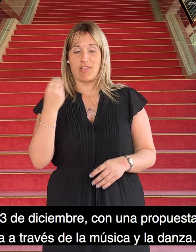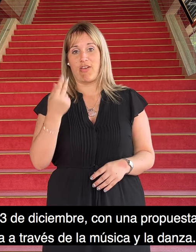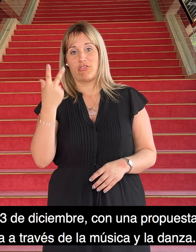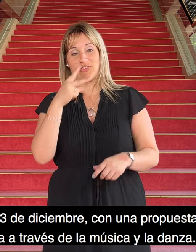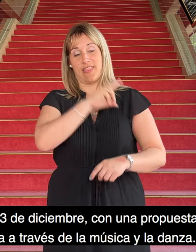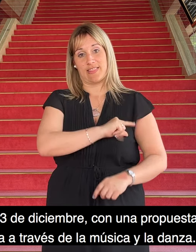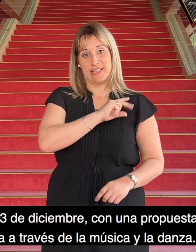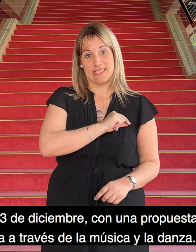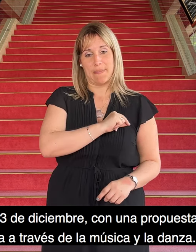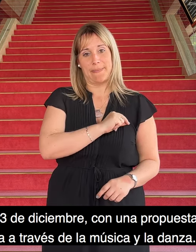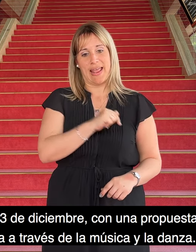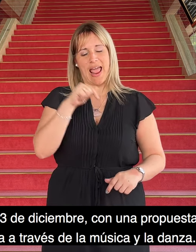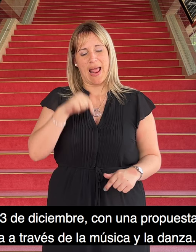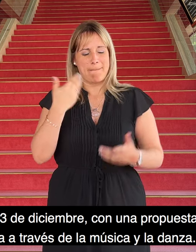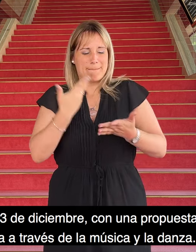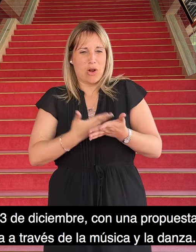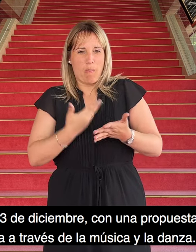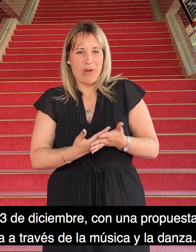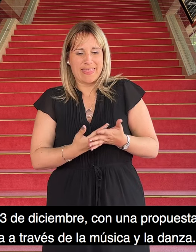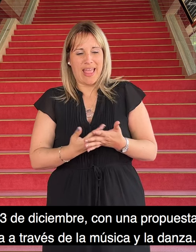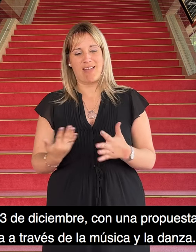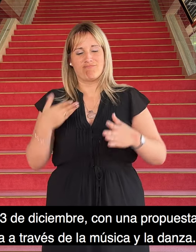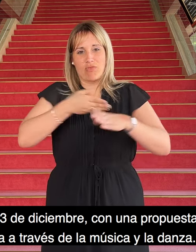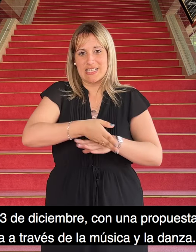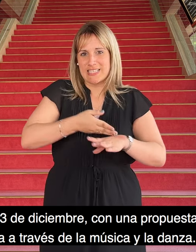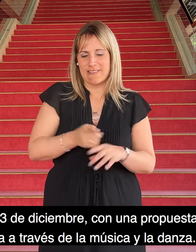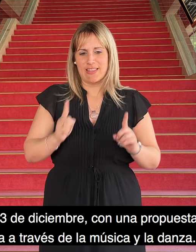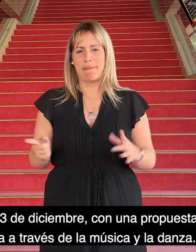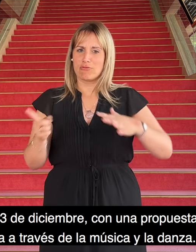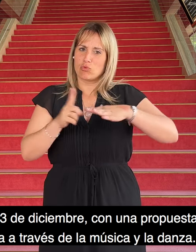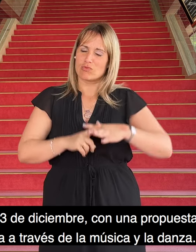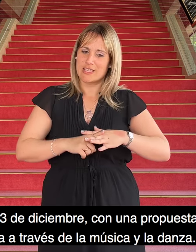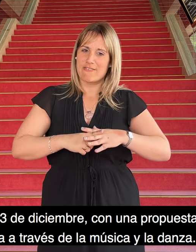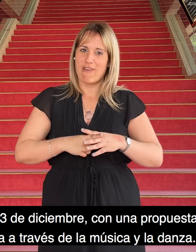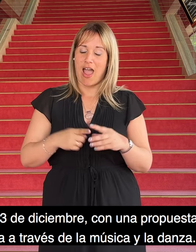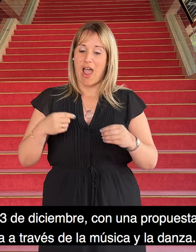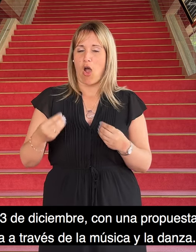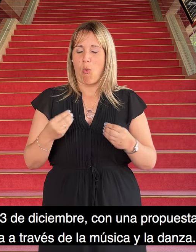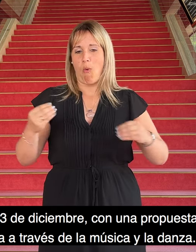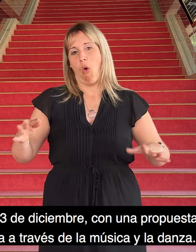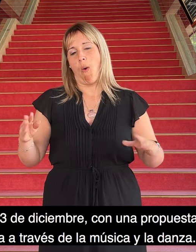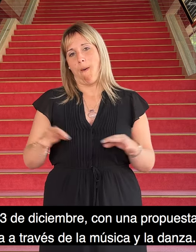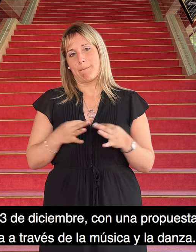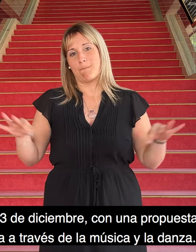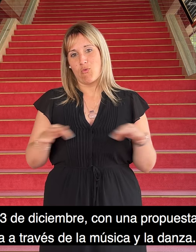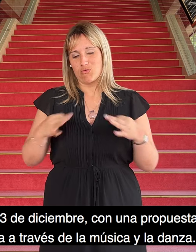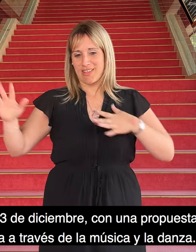diciembre, con una propuesta accesible e inclusiva a través de la música y la danza. De